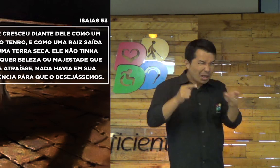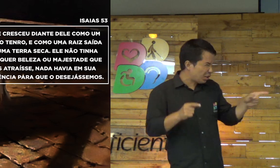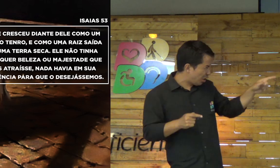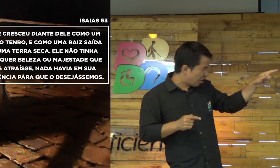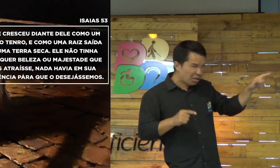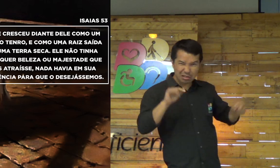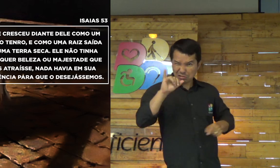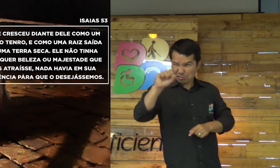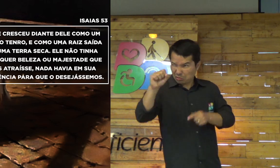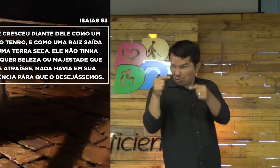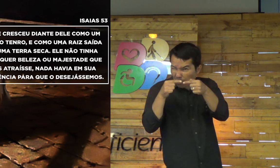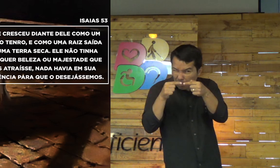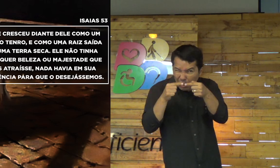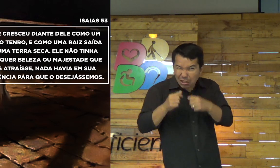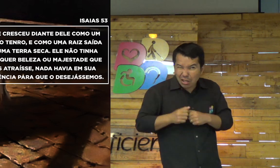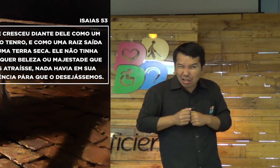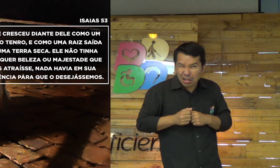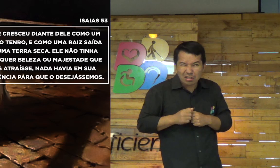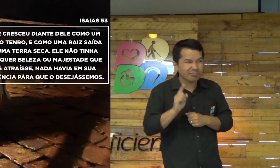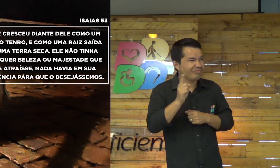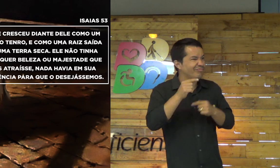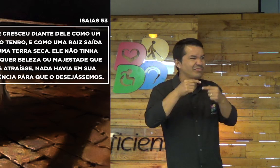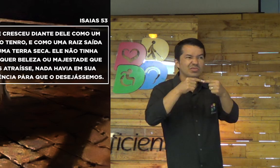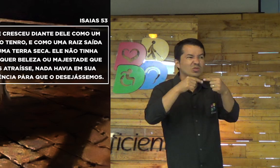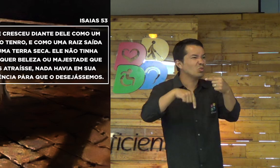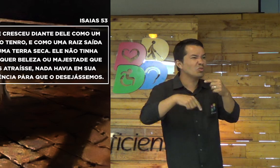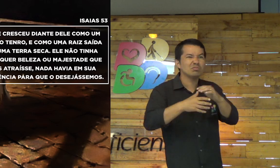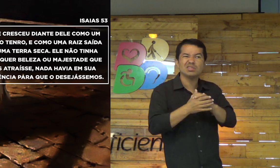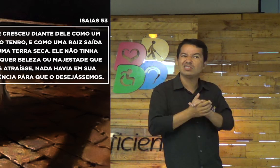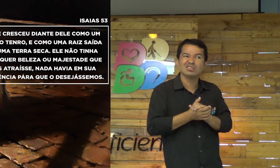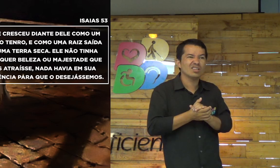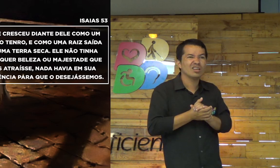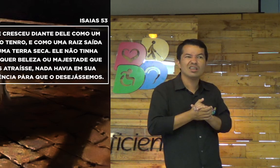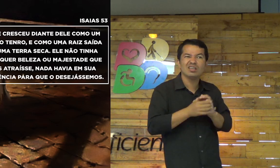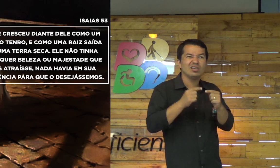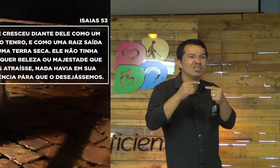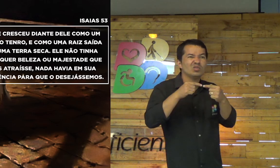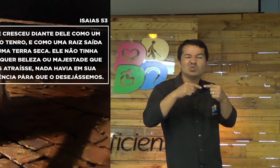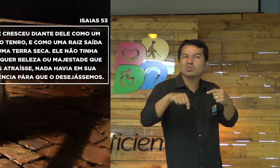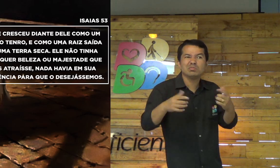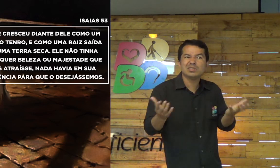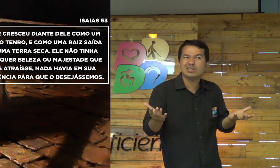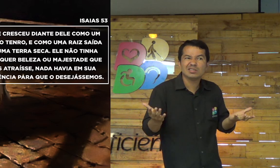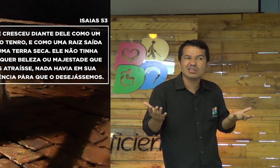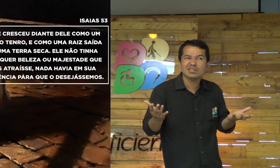Mas isso não combina com o que Isaías está falando. Não combina.